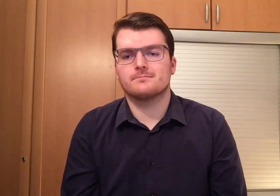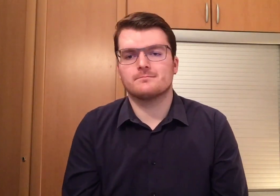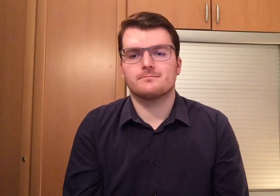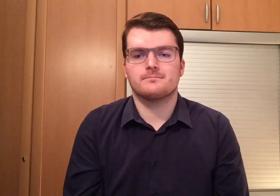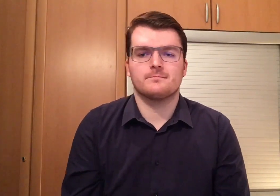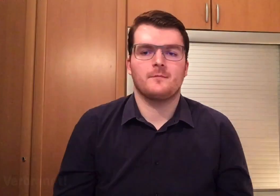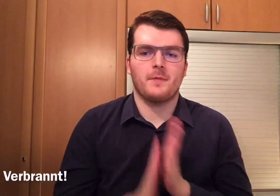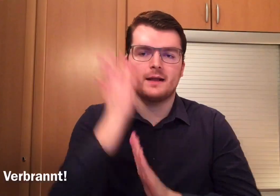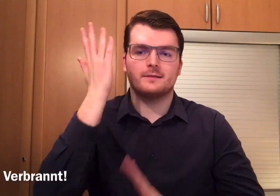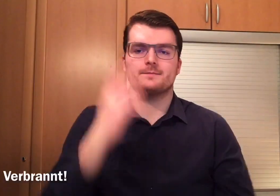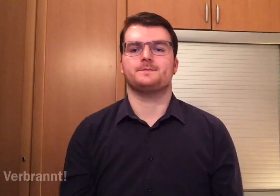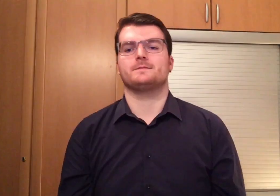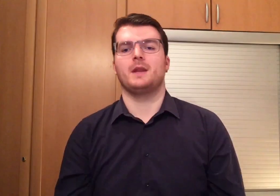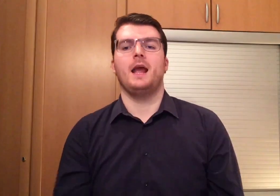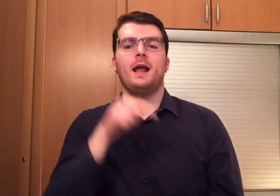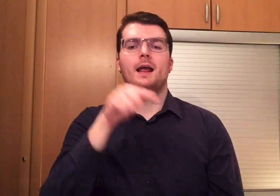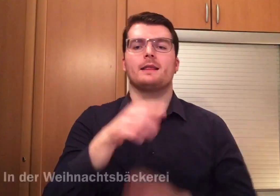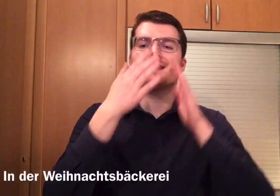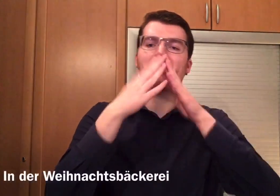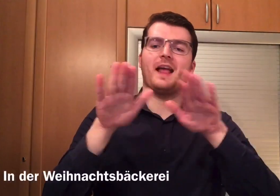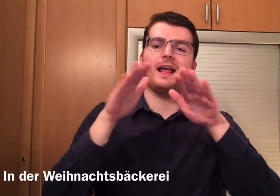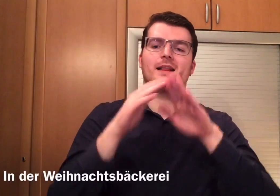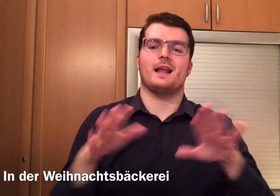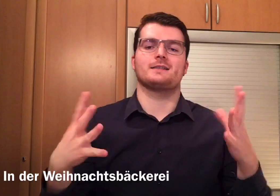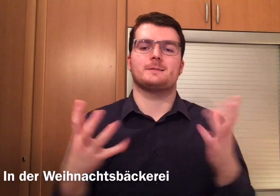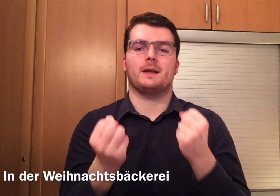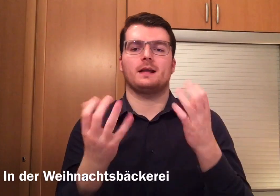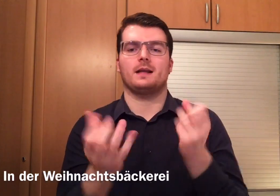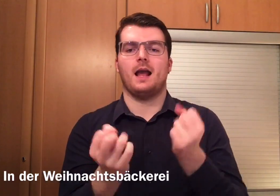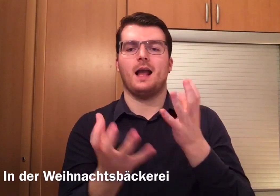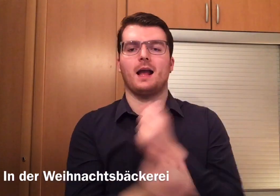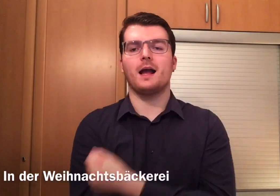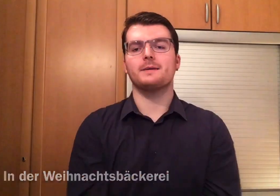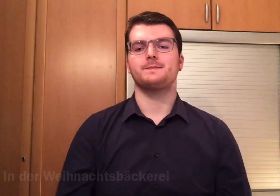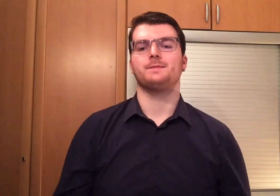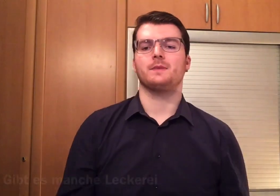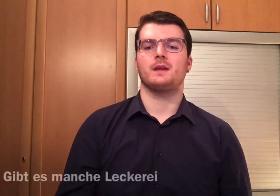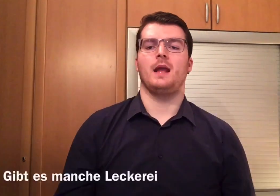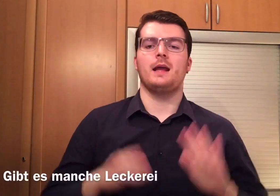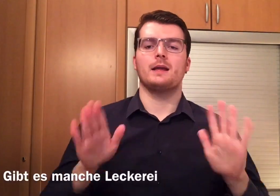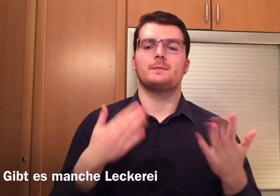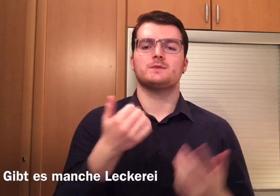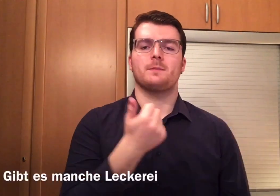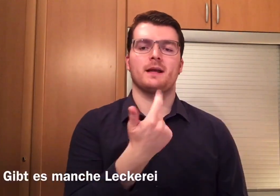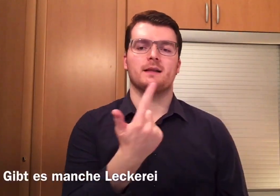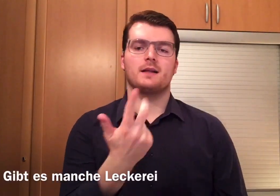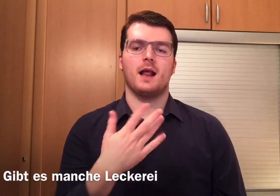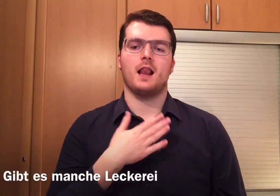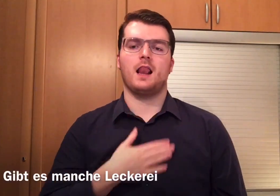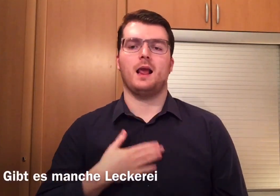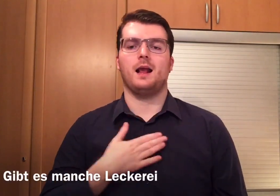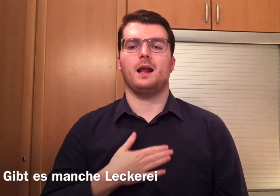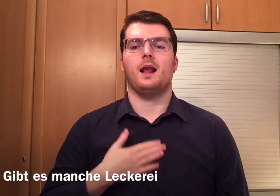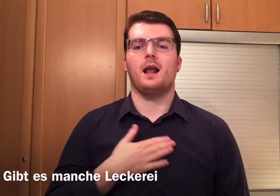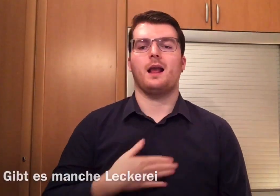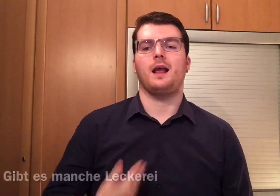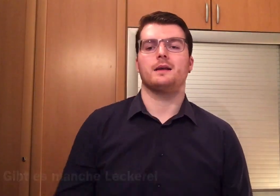In der Weihnachtsbäckerei Gibt es manche Leckerei